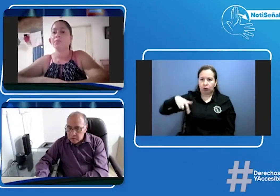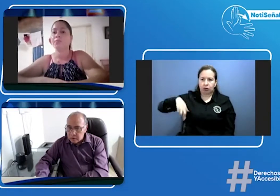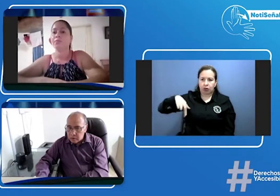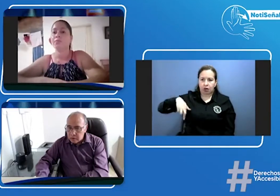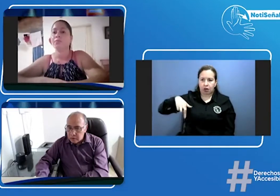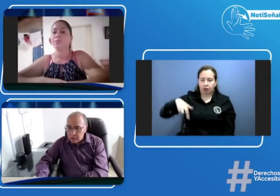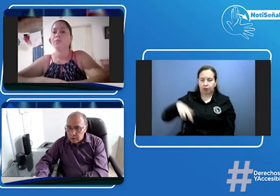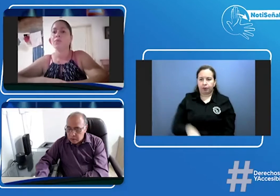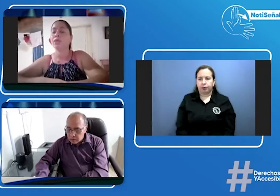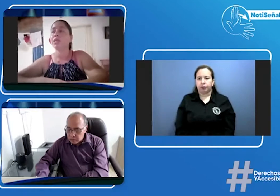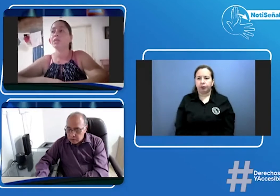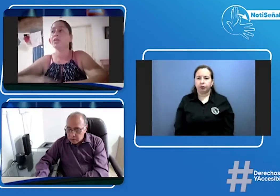uno está haciendo